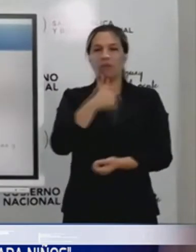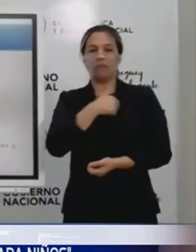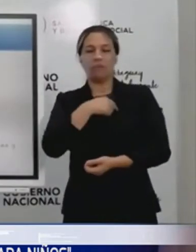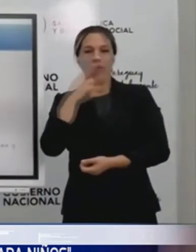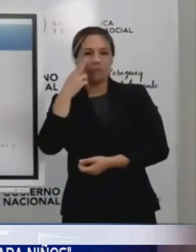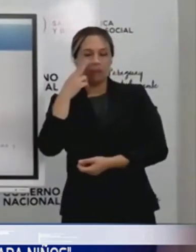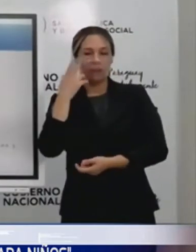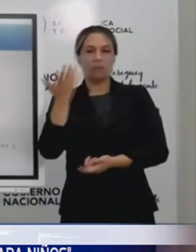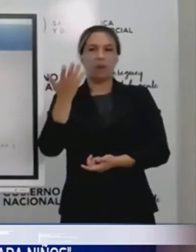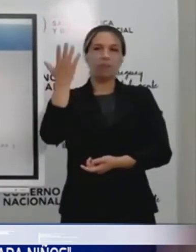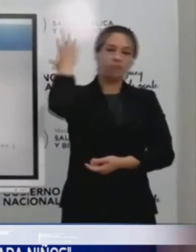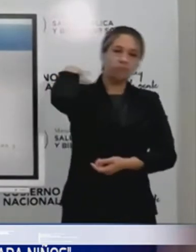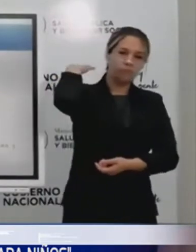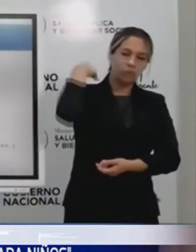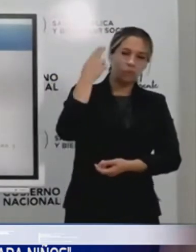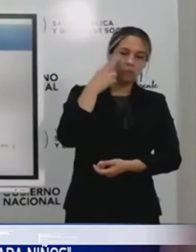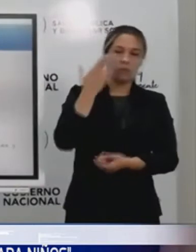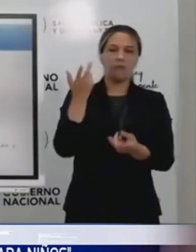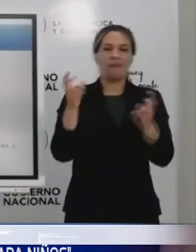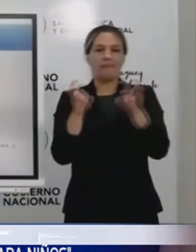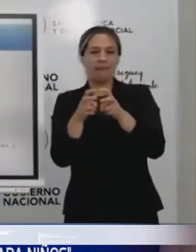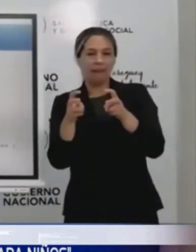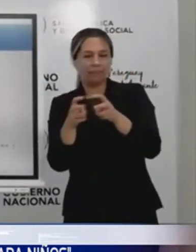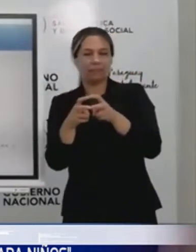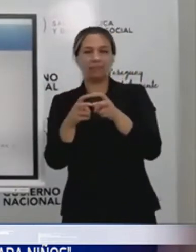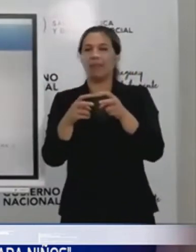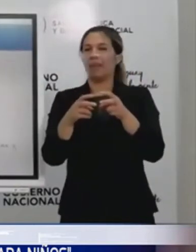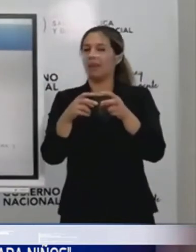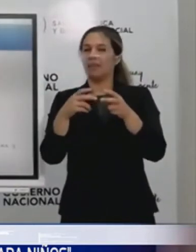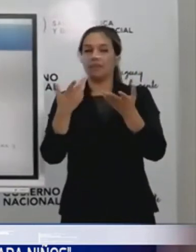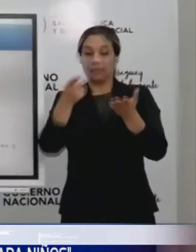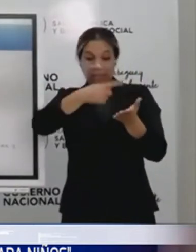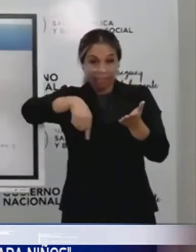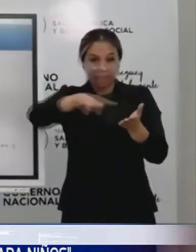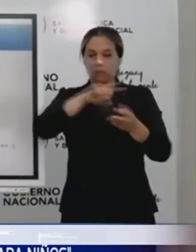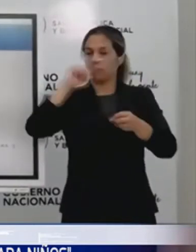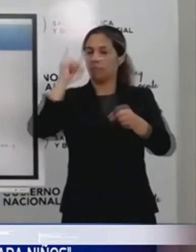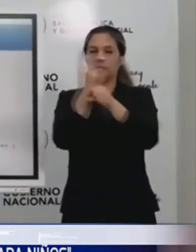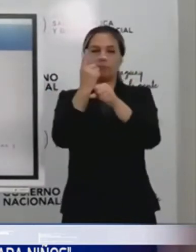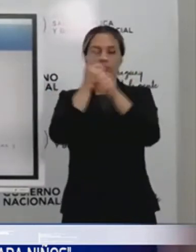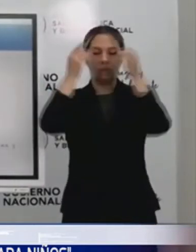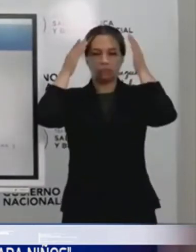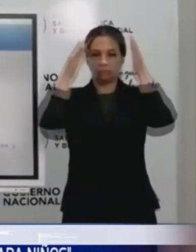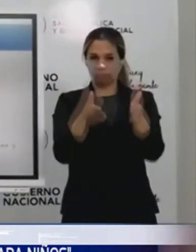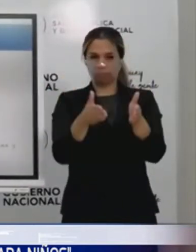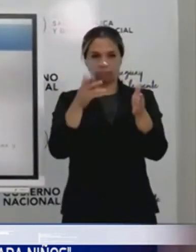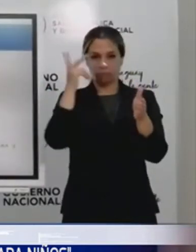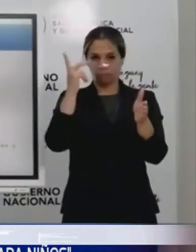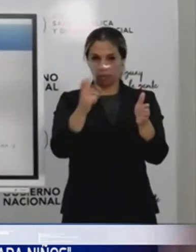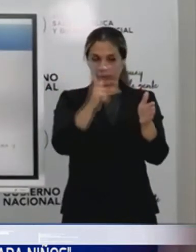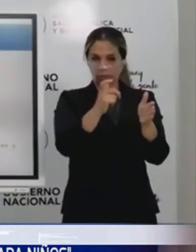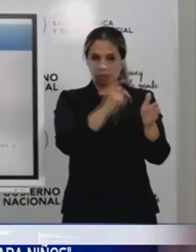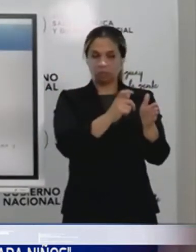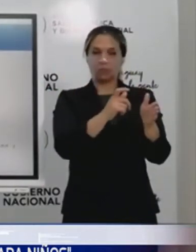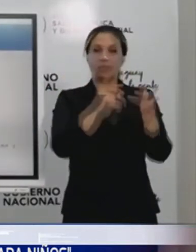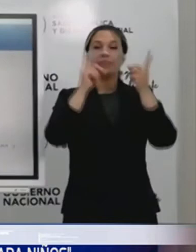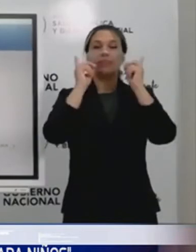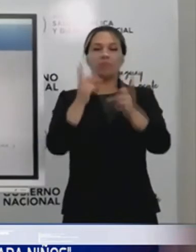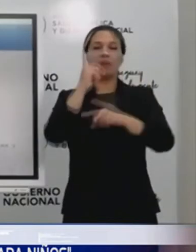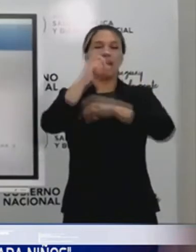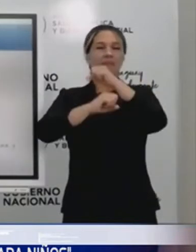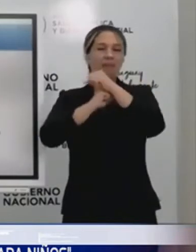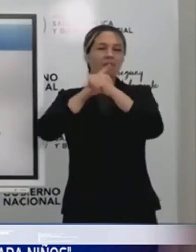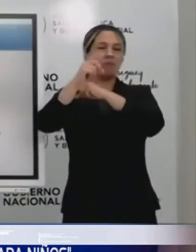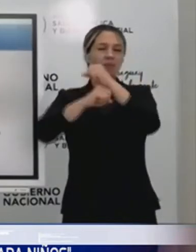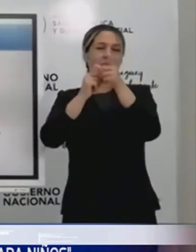pulmonar, estamos superando algún cáncer. Son estas las personas que van a ser priorizadas, así como es la vacunación contra influenza cada vez.